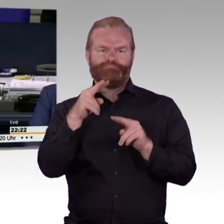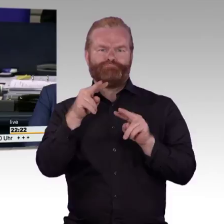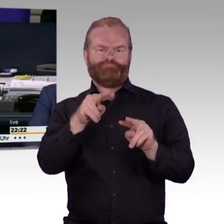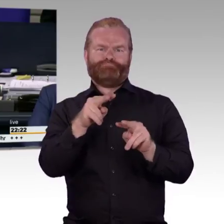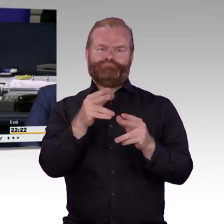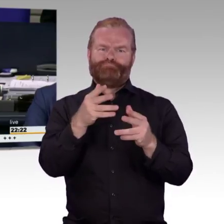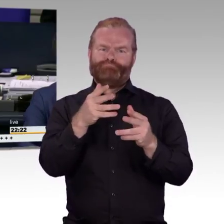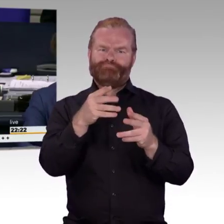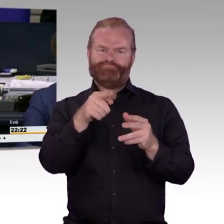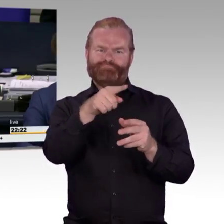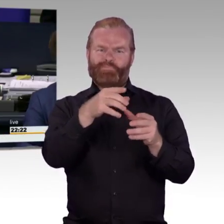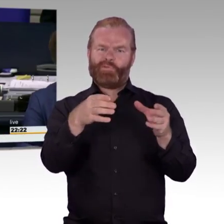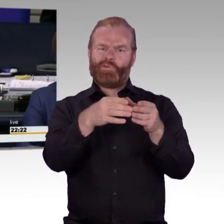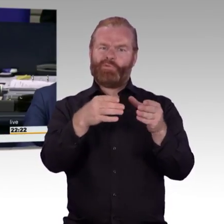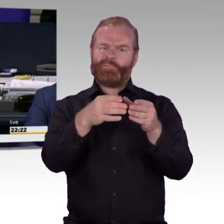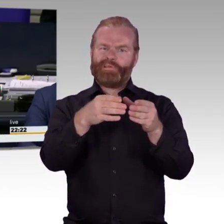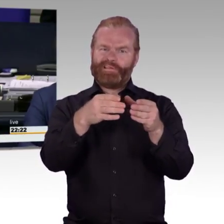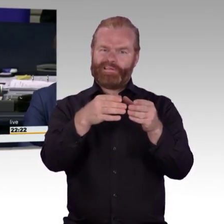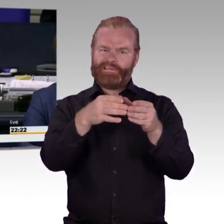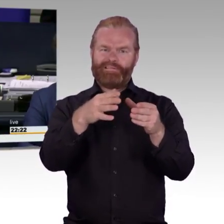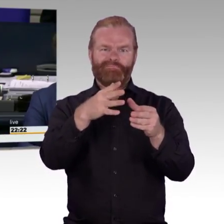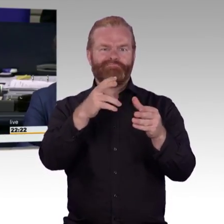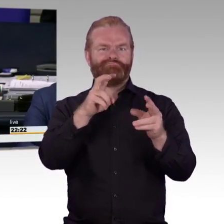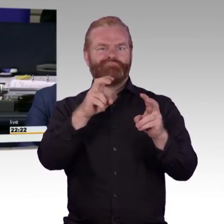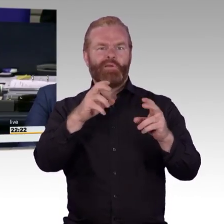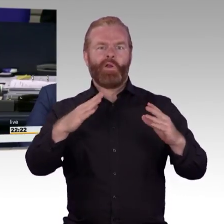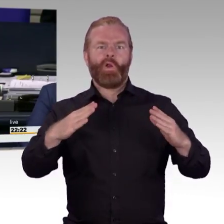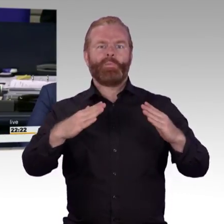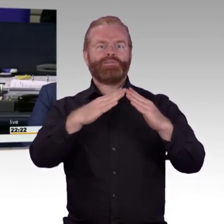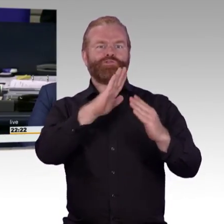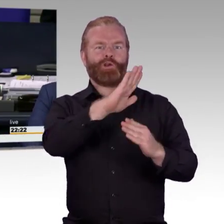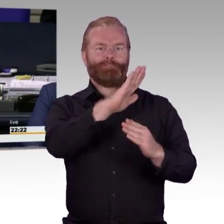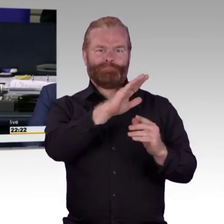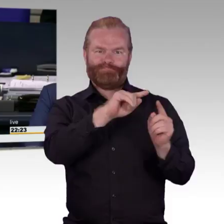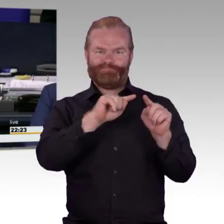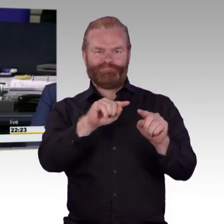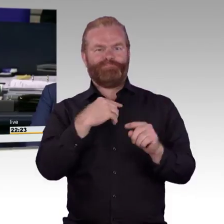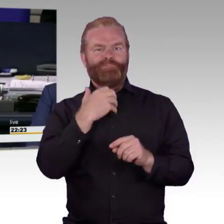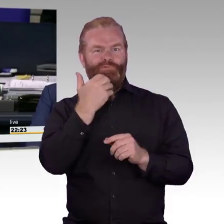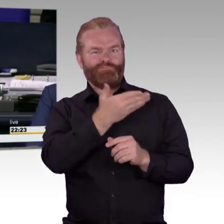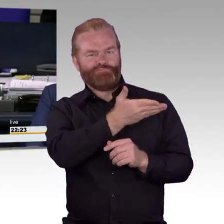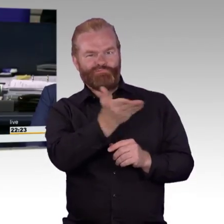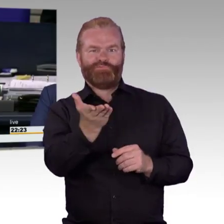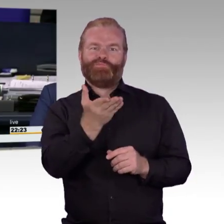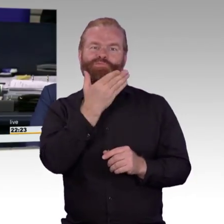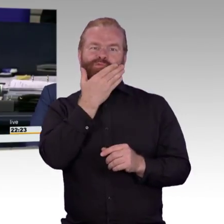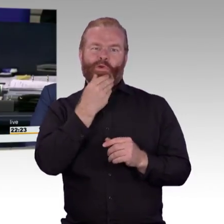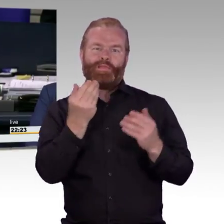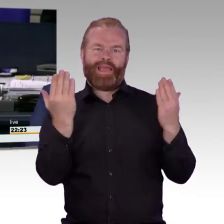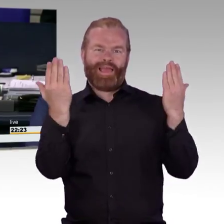Wo werden Sie schon sein? Ah, Sie sind also doch noch hier. Wir waren uns nämlich nicht sicher. Ja, Ihnen allen auch einen schönen Abend von uns aus. Und